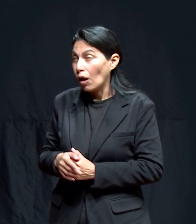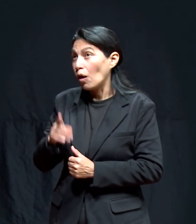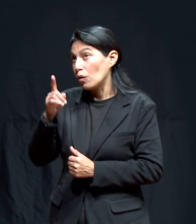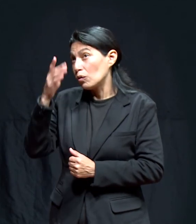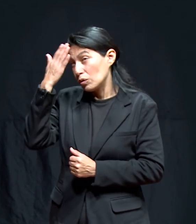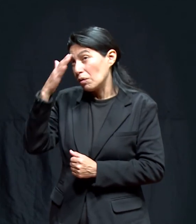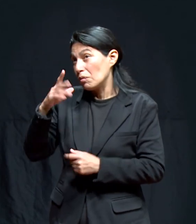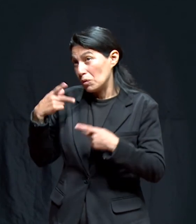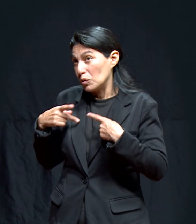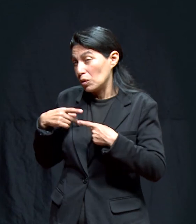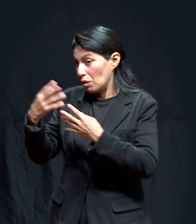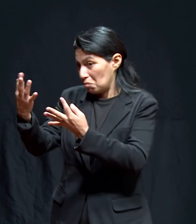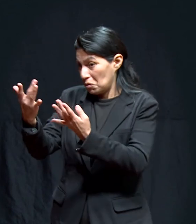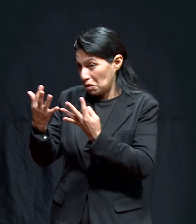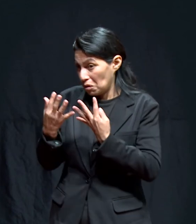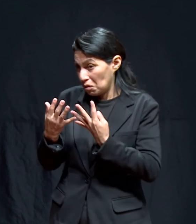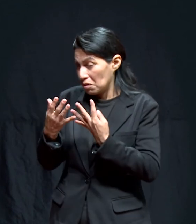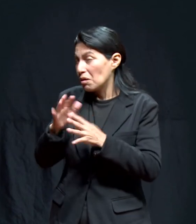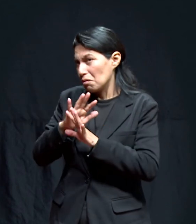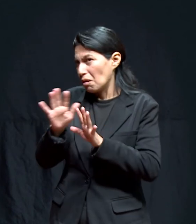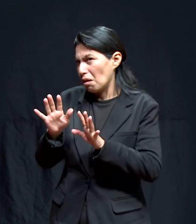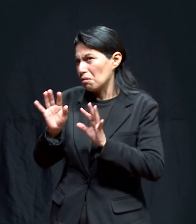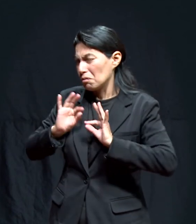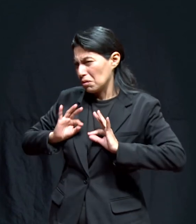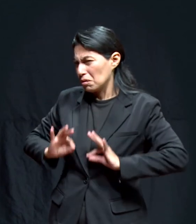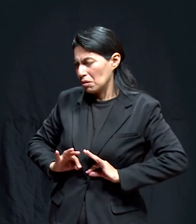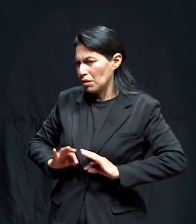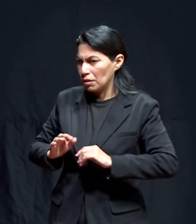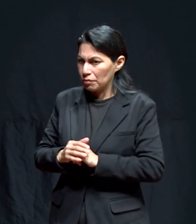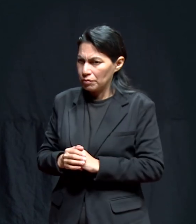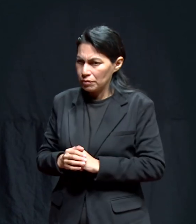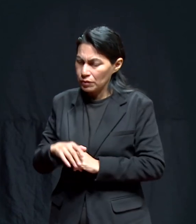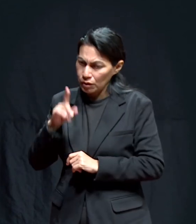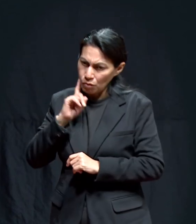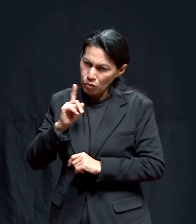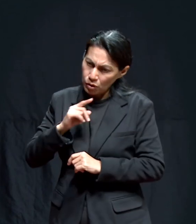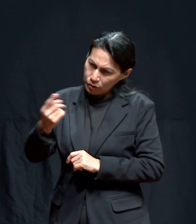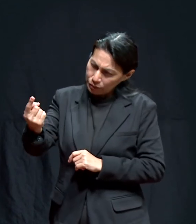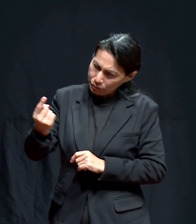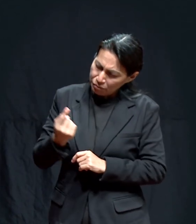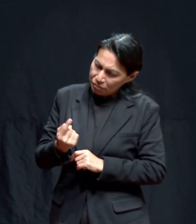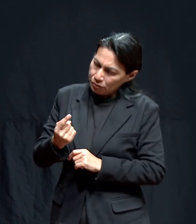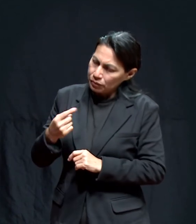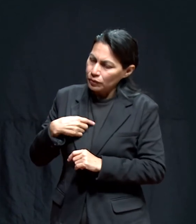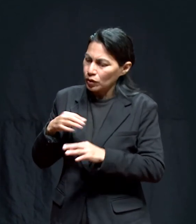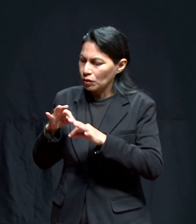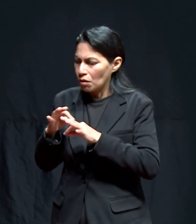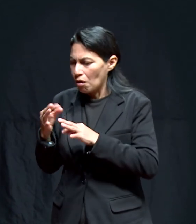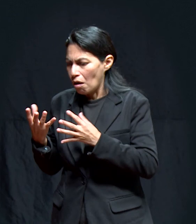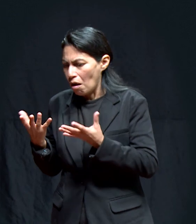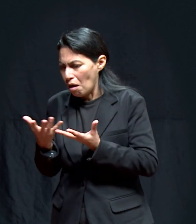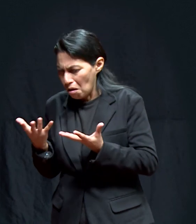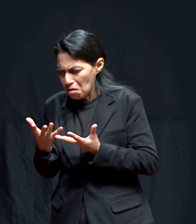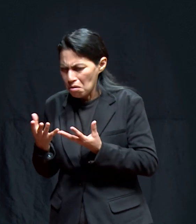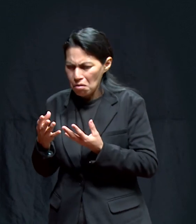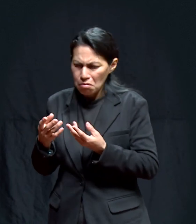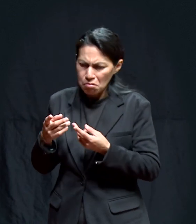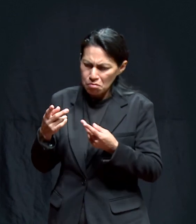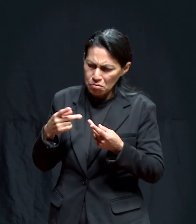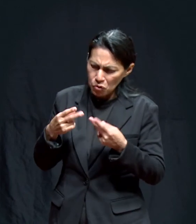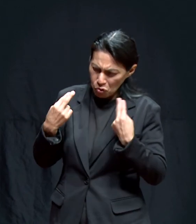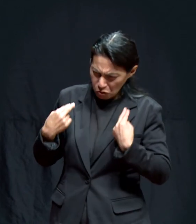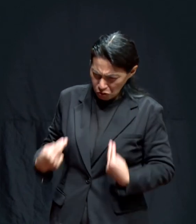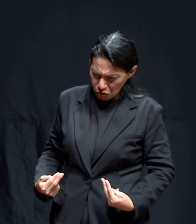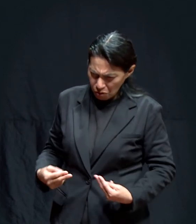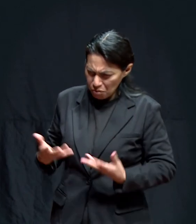si el señor lo está trayendo creo que ya así y ya llegó ella hice todo el trabajo que tenía que hacer